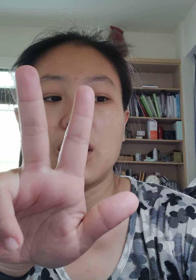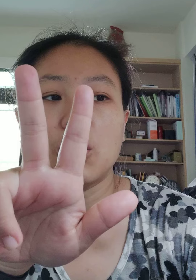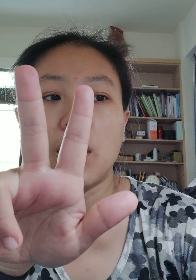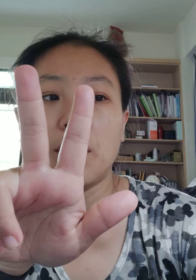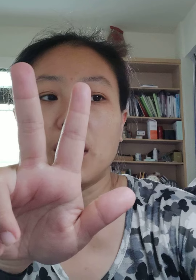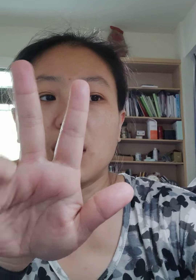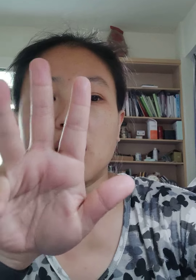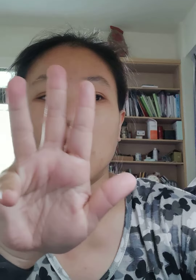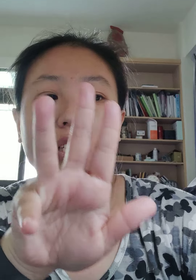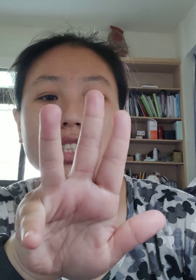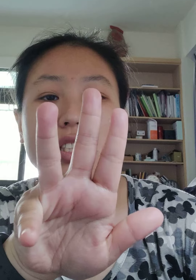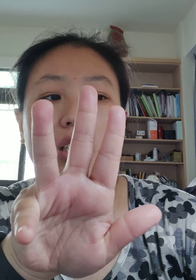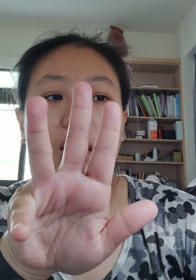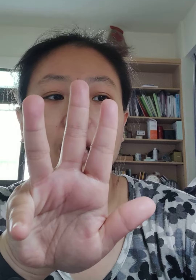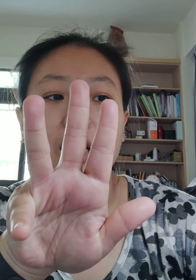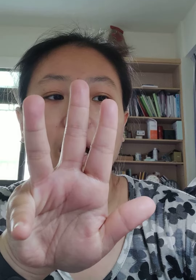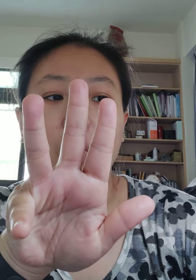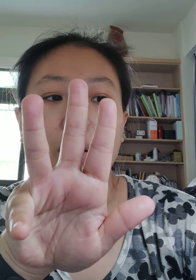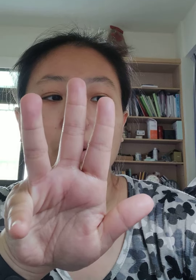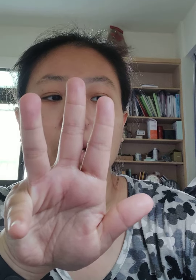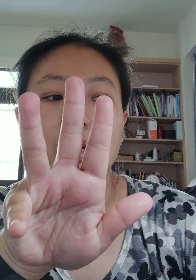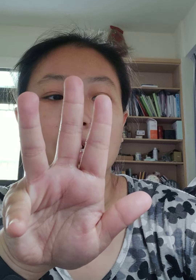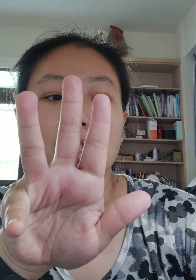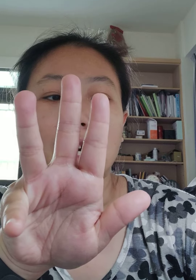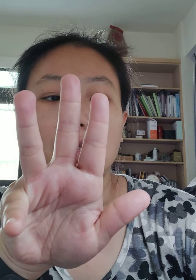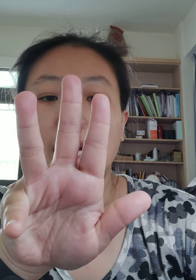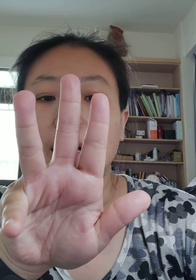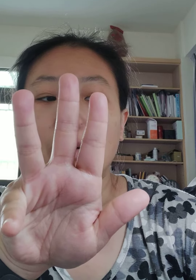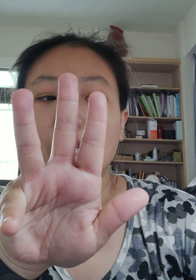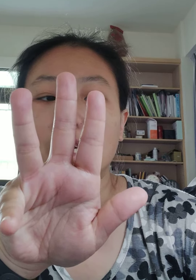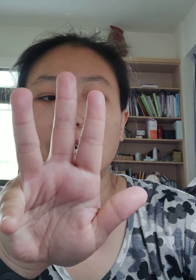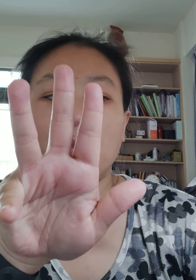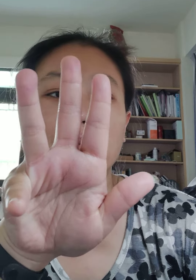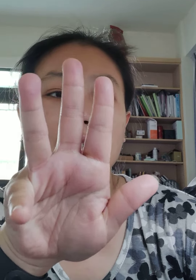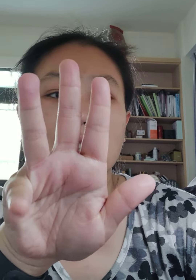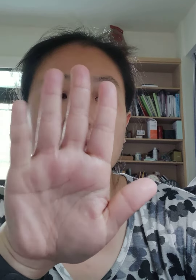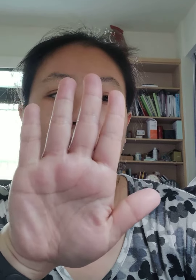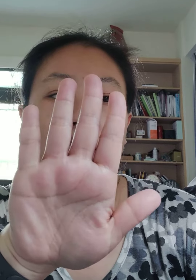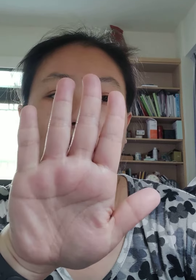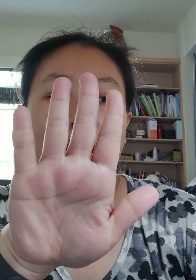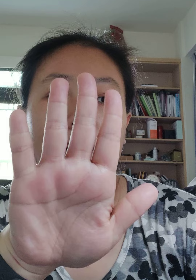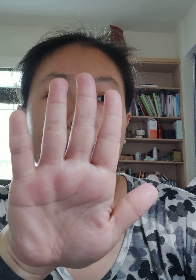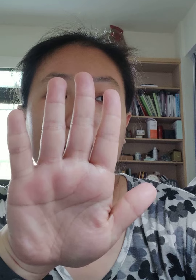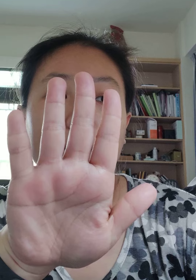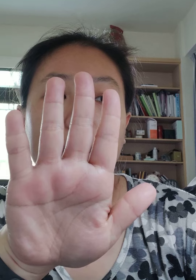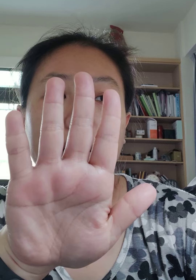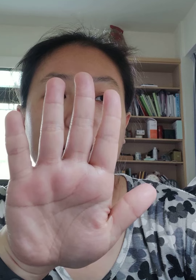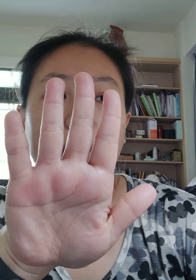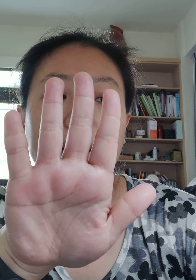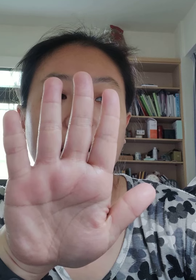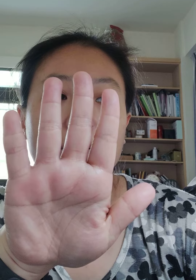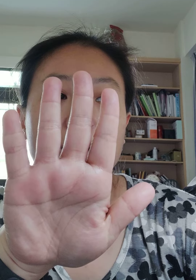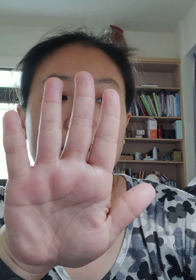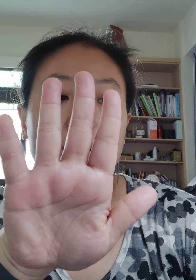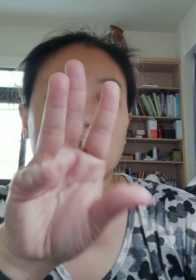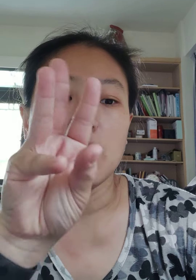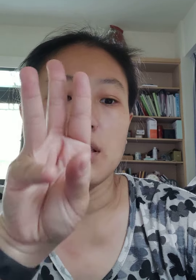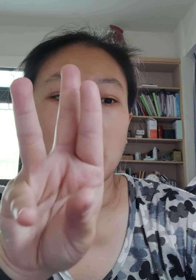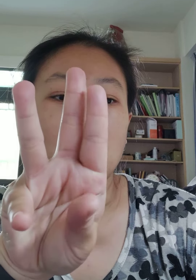四位名声智德天道还原道长老前人真载玉化万端小子三